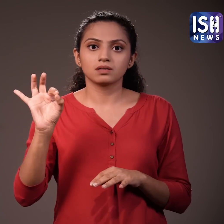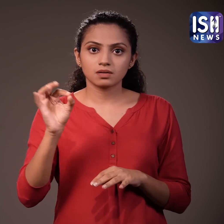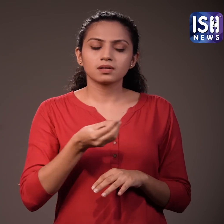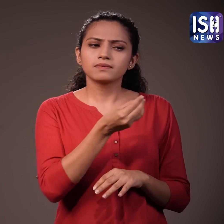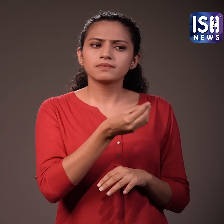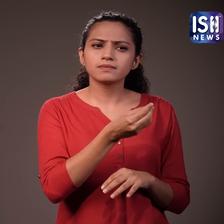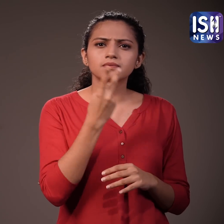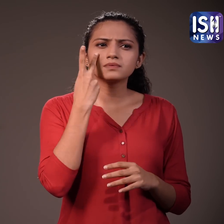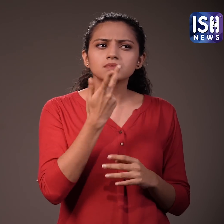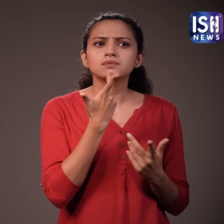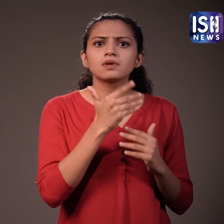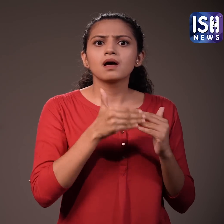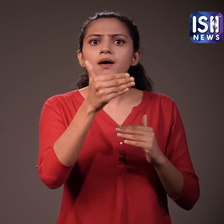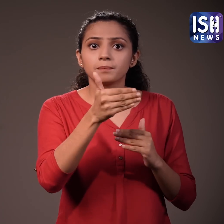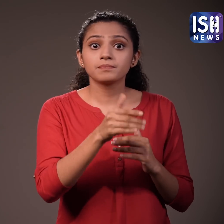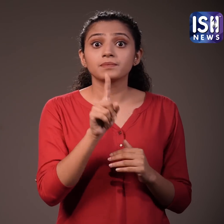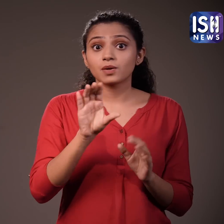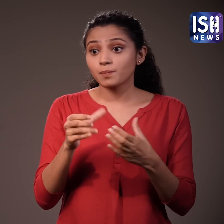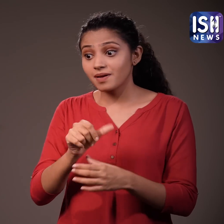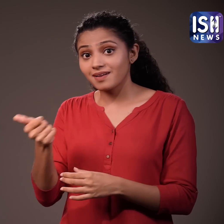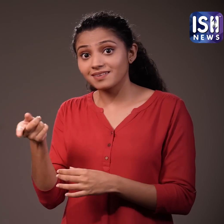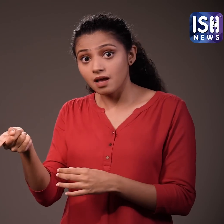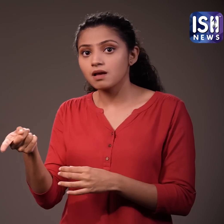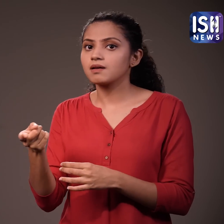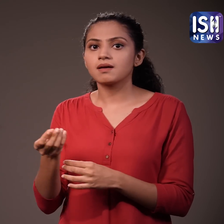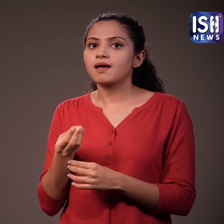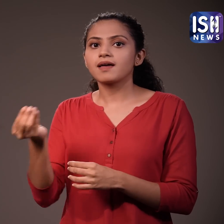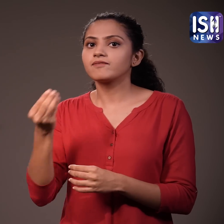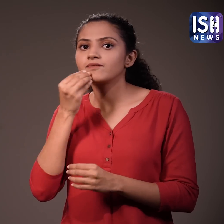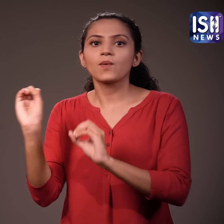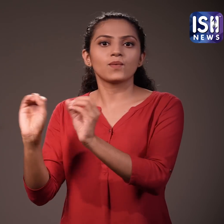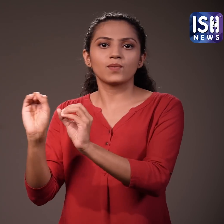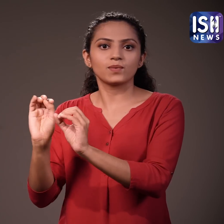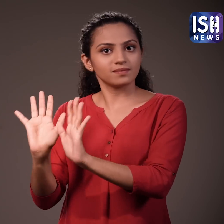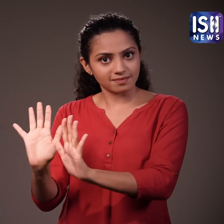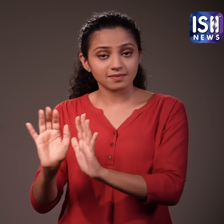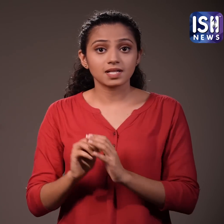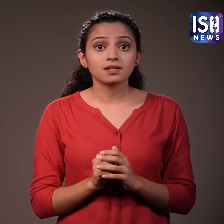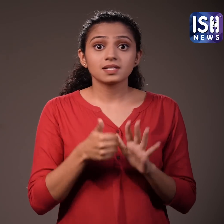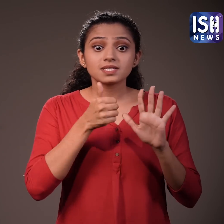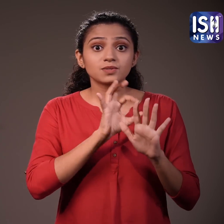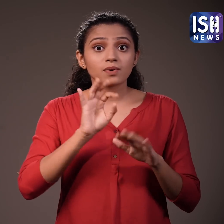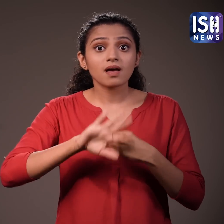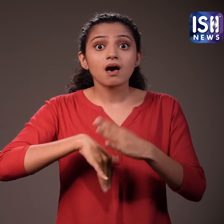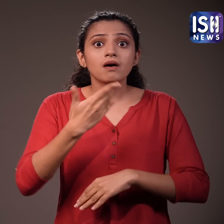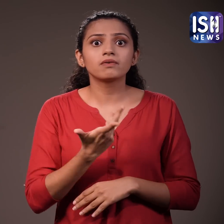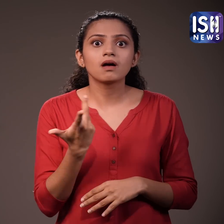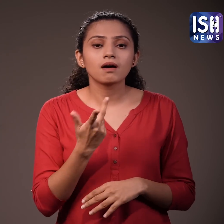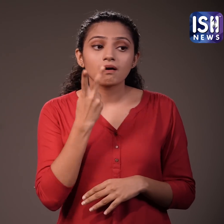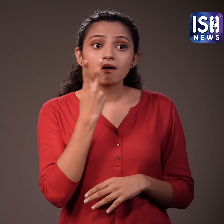जिन लोगों ने 6 सपता तक टोफू खाया, उनमें बलड शुकर का स्तर उन लोगों की तुलना में कम था, जिनोंने ऐसा नहीं